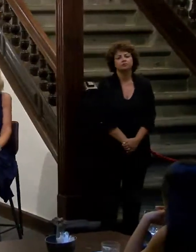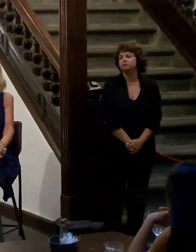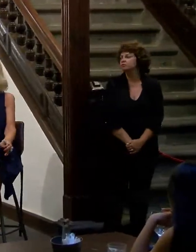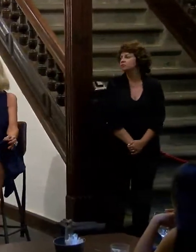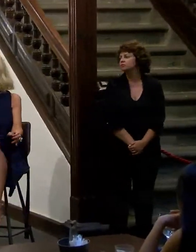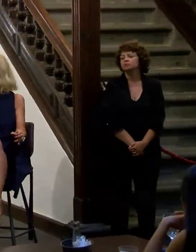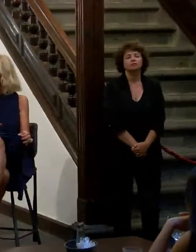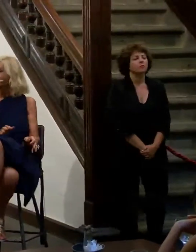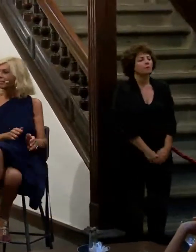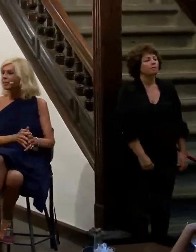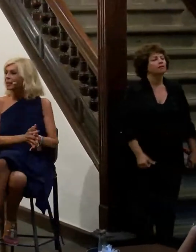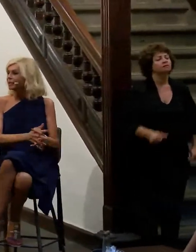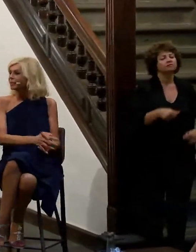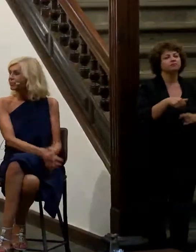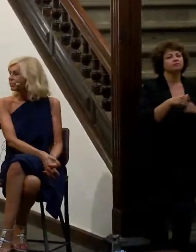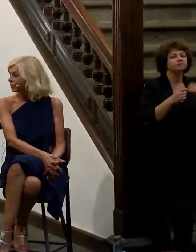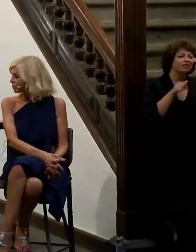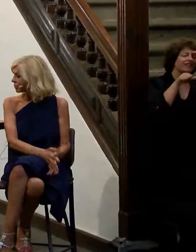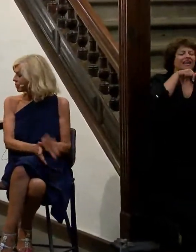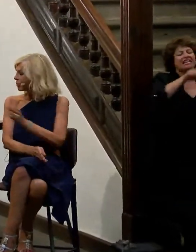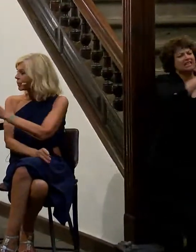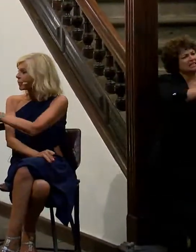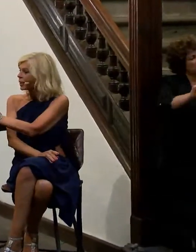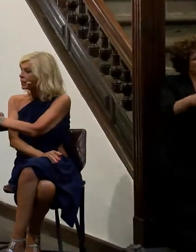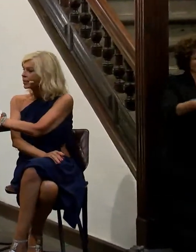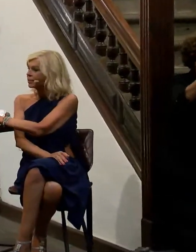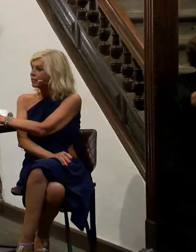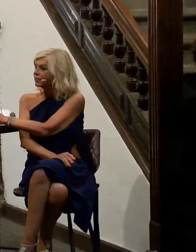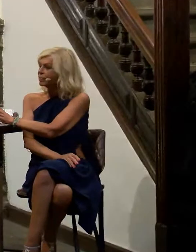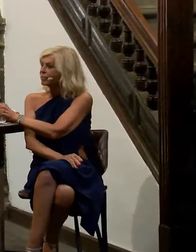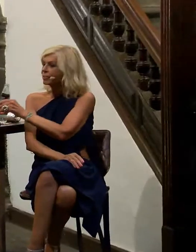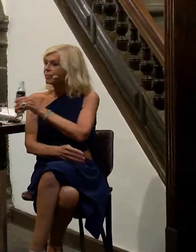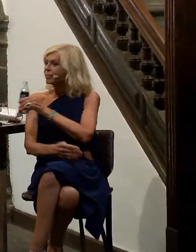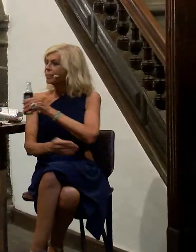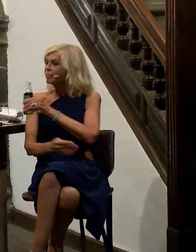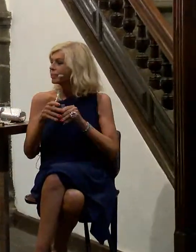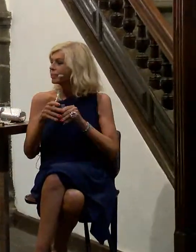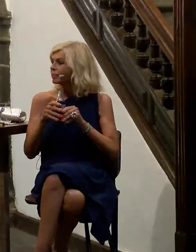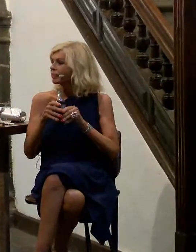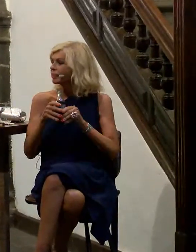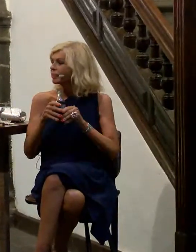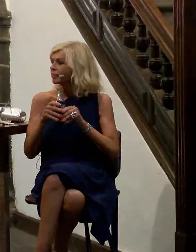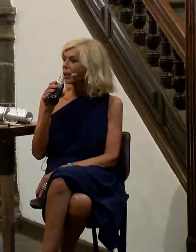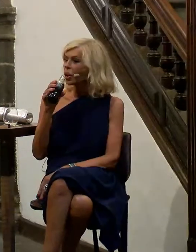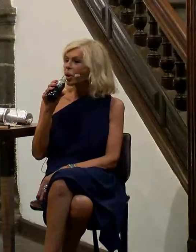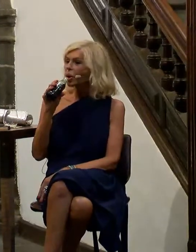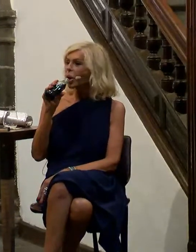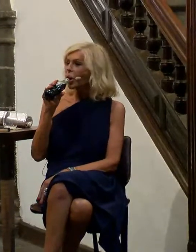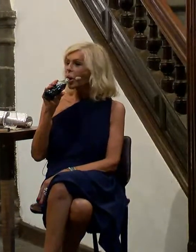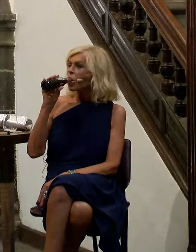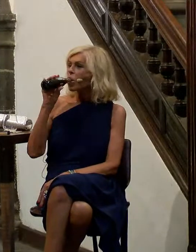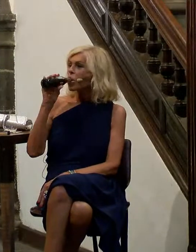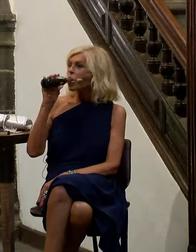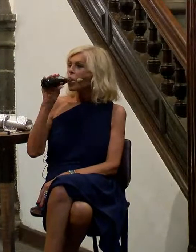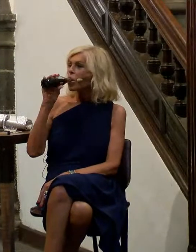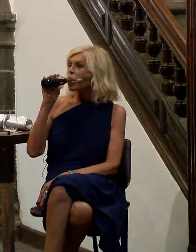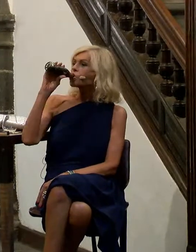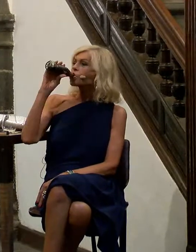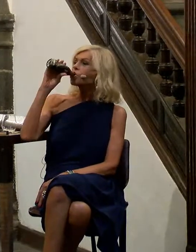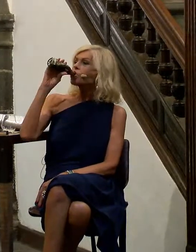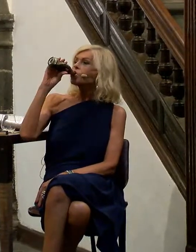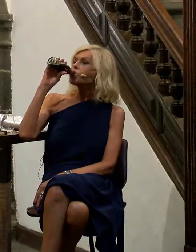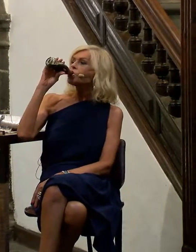sobre todo porque esta semana es importante ¿verdad que sí? hay mucho que hacer todavía como decía la persona que se acercó a hablar con